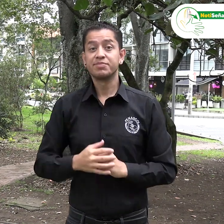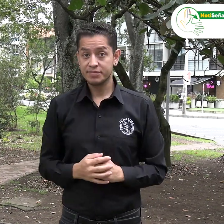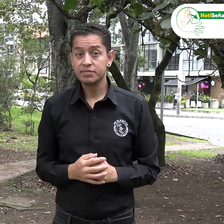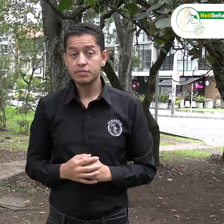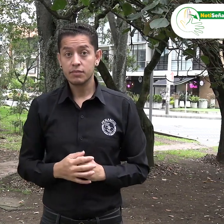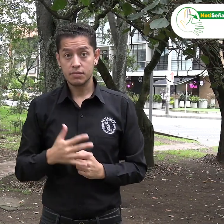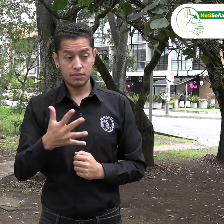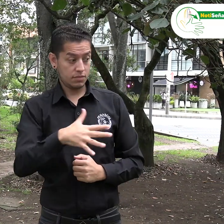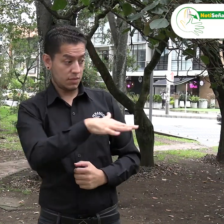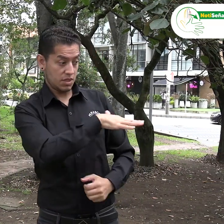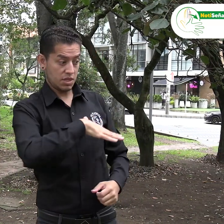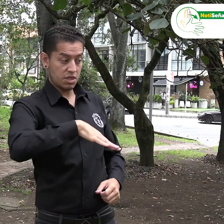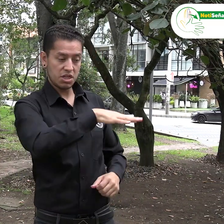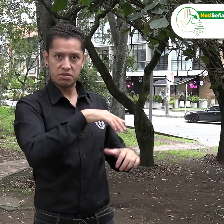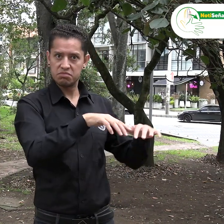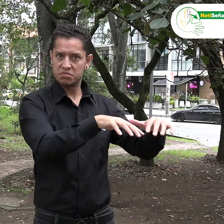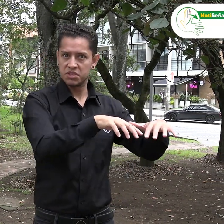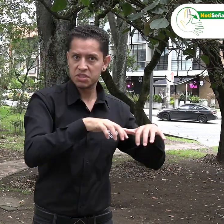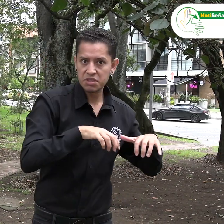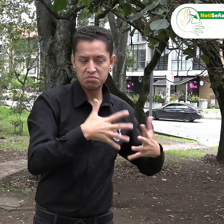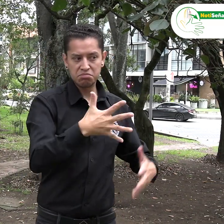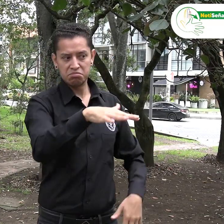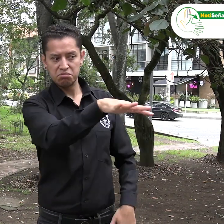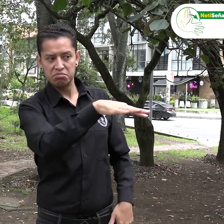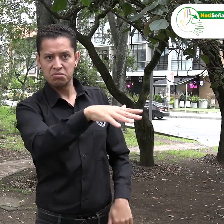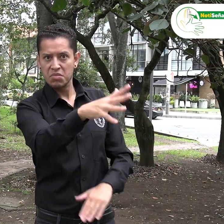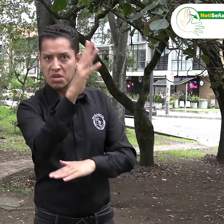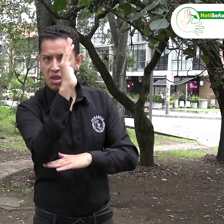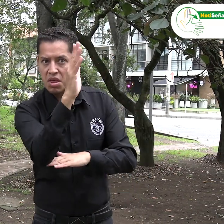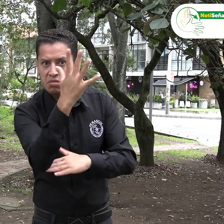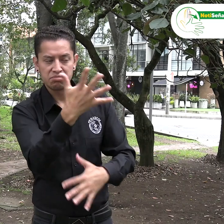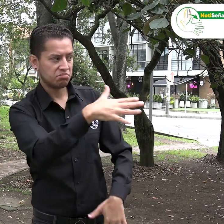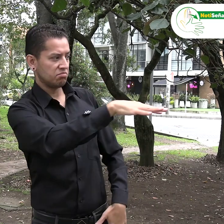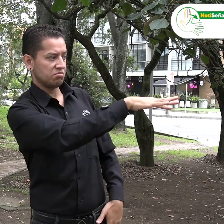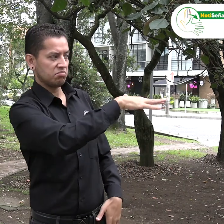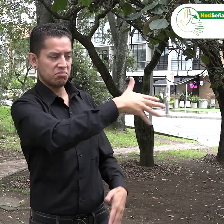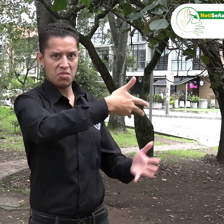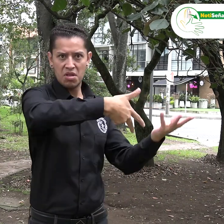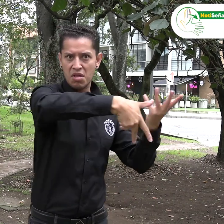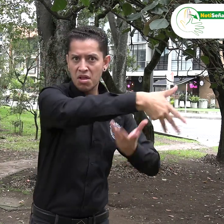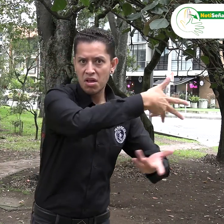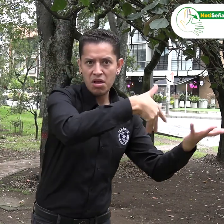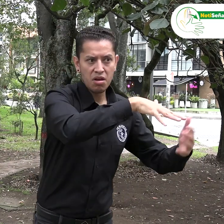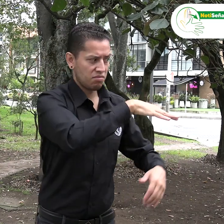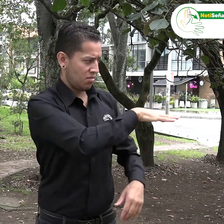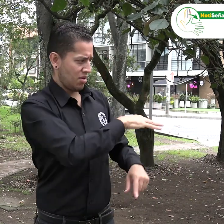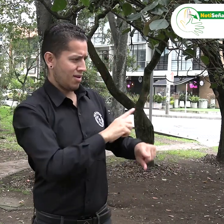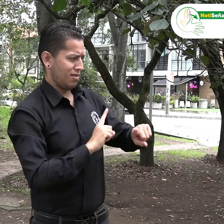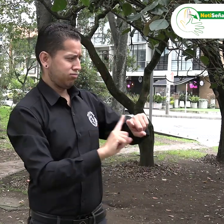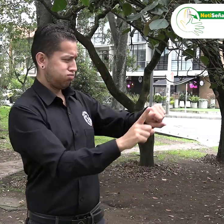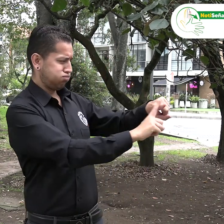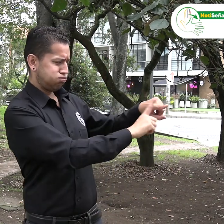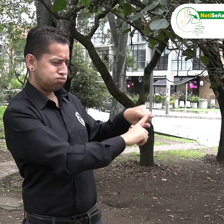Para FENASCOL, es de gran relevancia esta participación en espacios donde se puede visibilizar